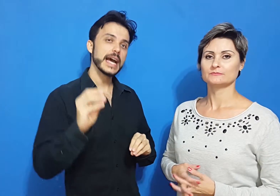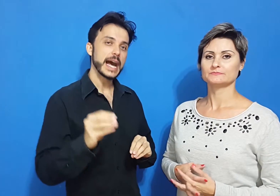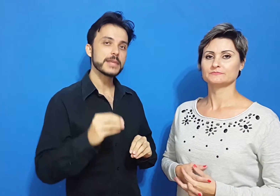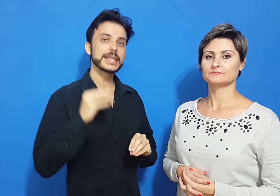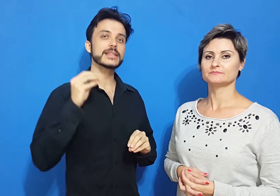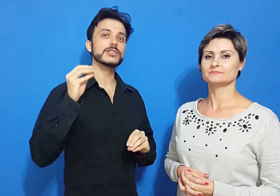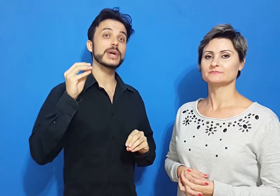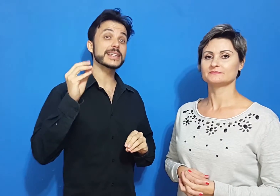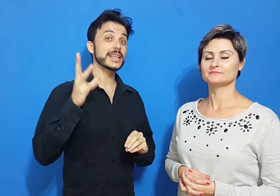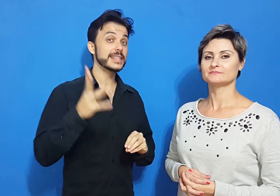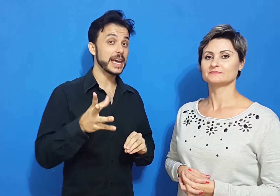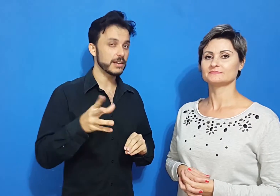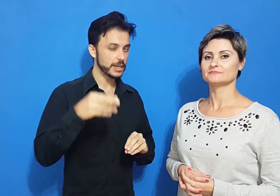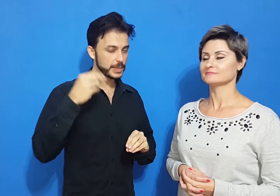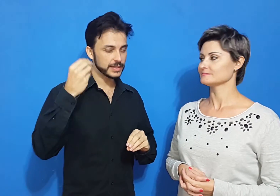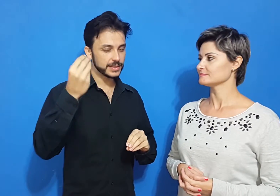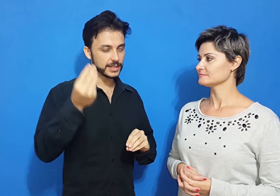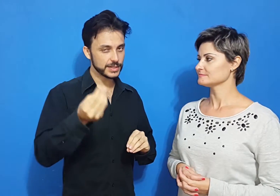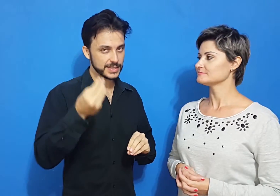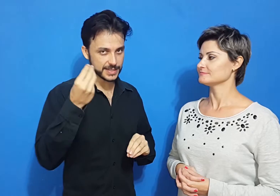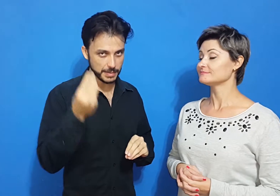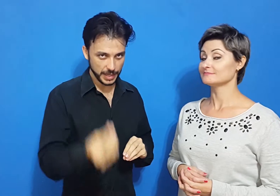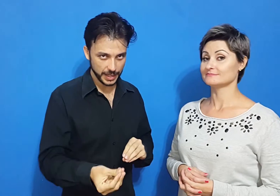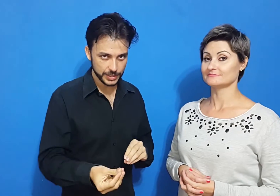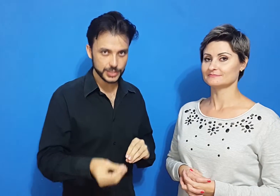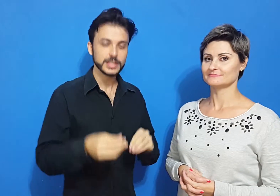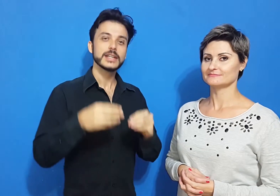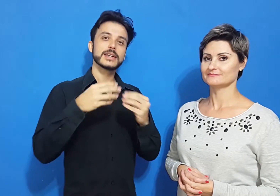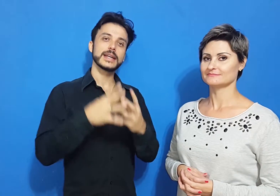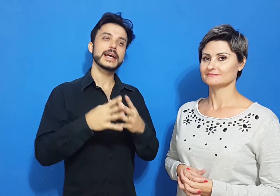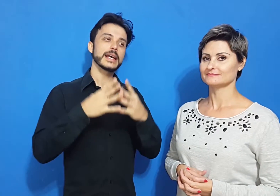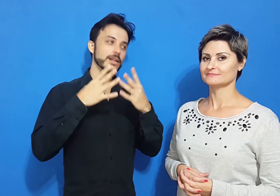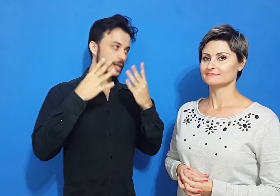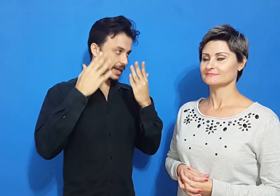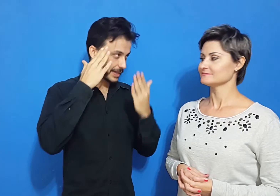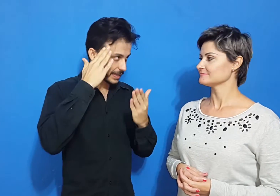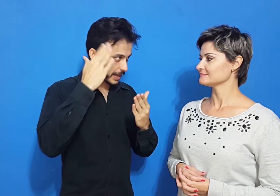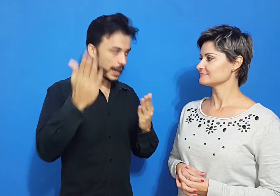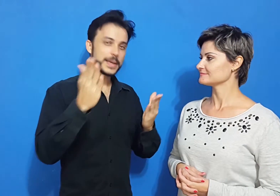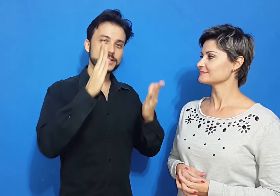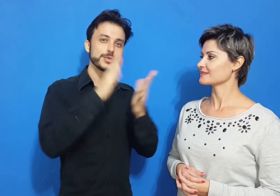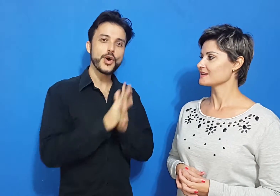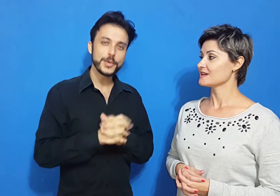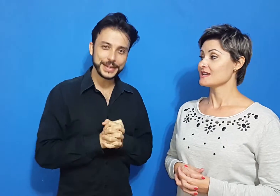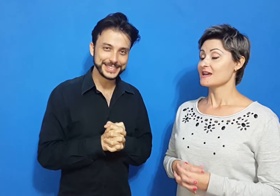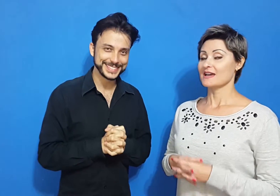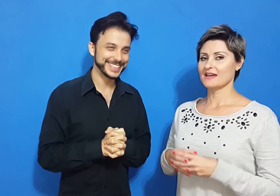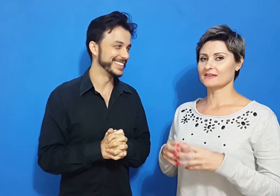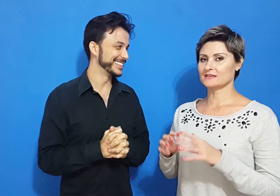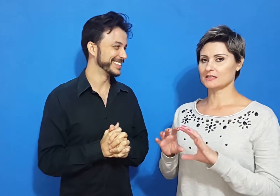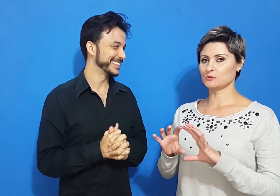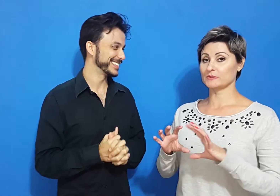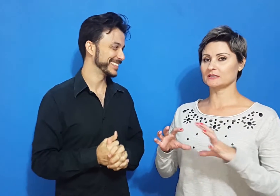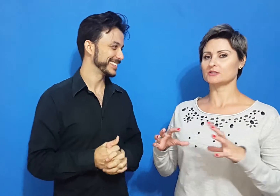vai alimentando essa ideia, vai plantando essa semente na cabeça do homem. É, e quem sabe um